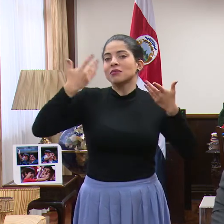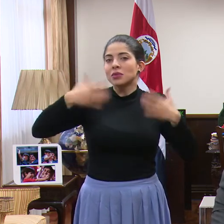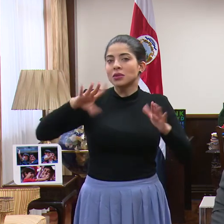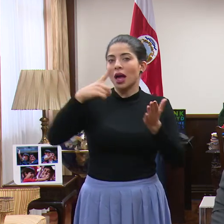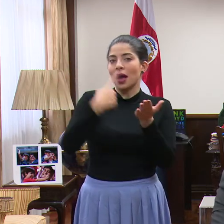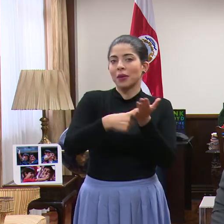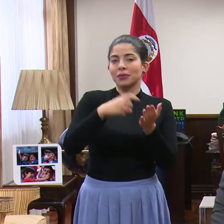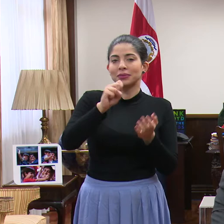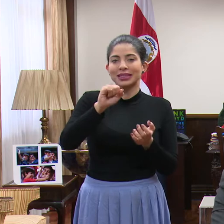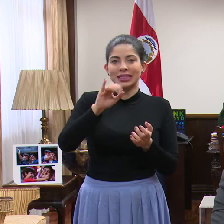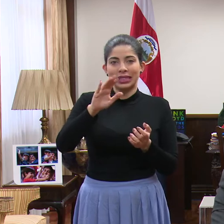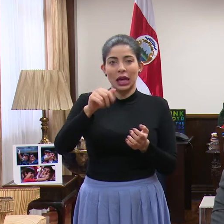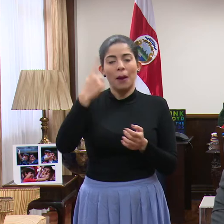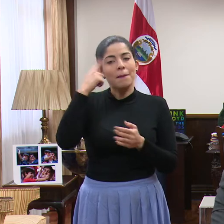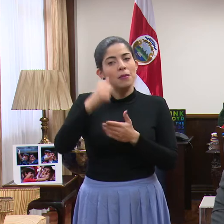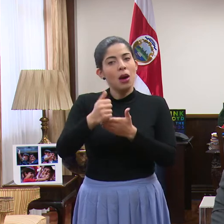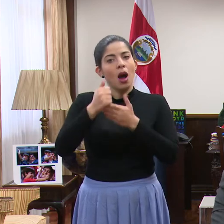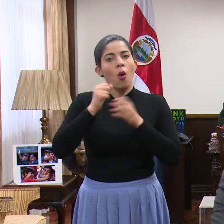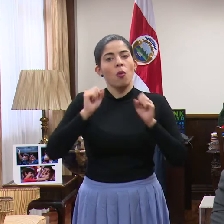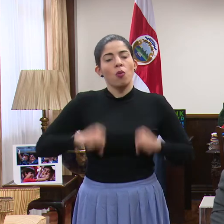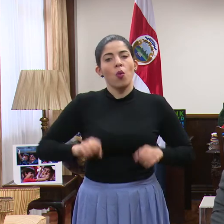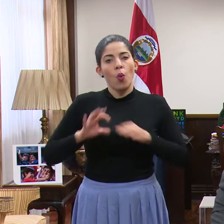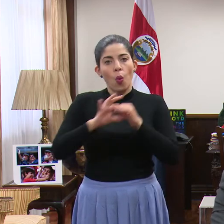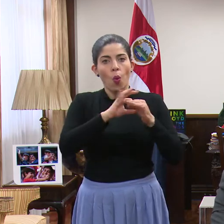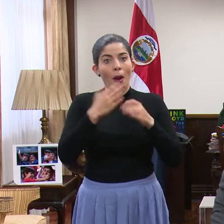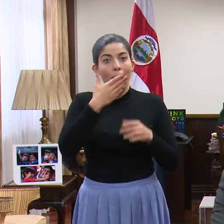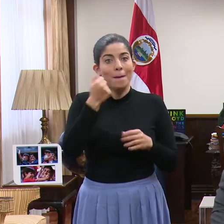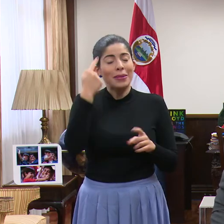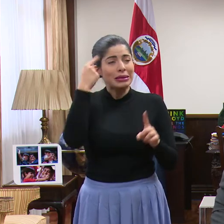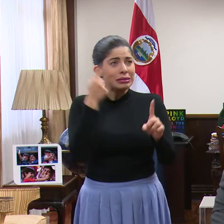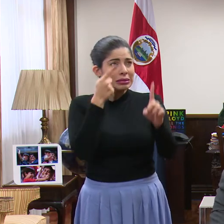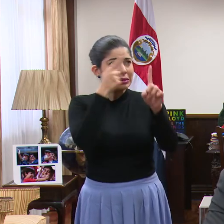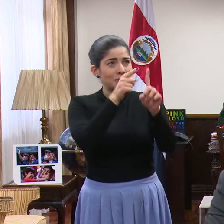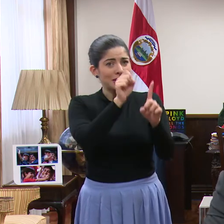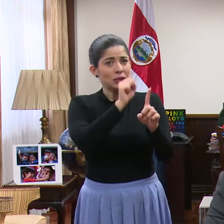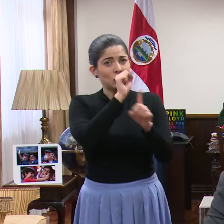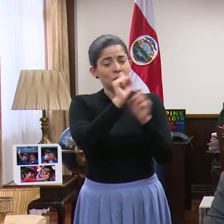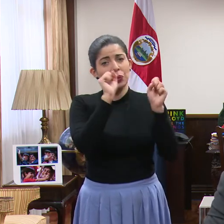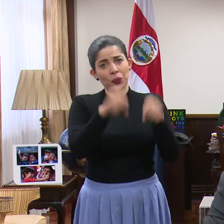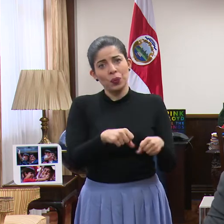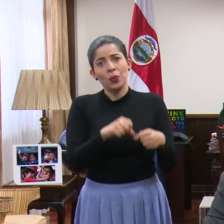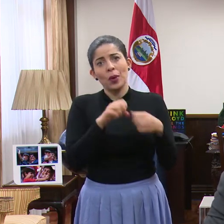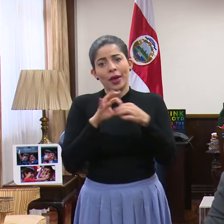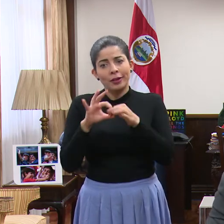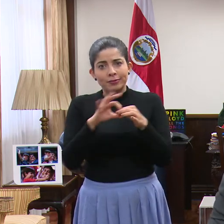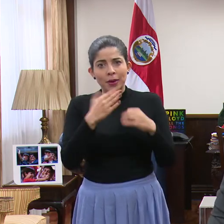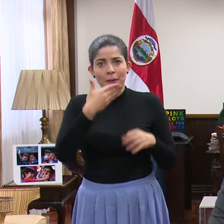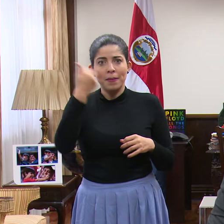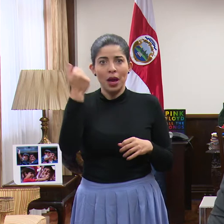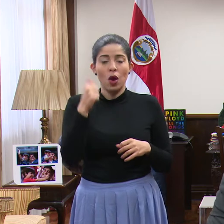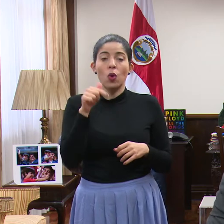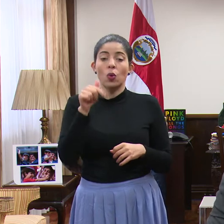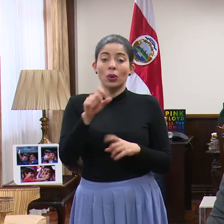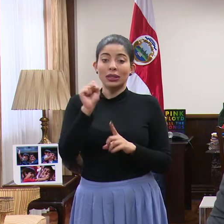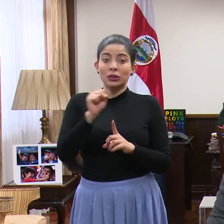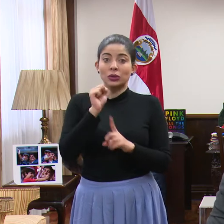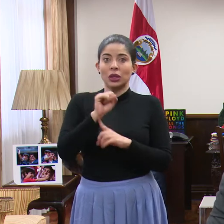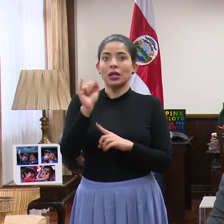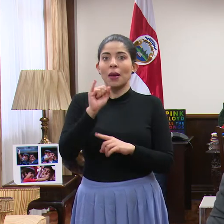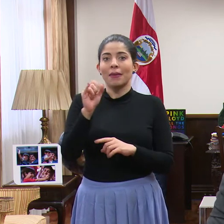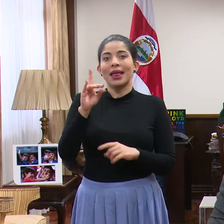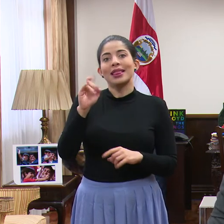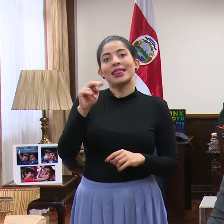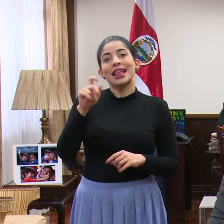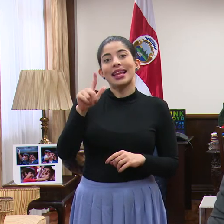para coordinar mejor en relación con la atención de este fenómeno. Y hoy se dio esa situación. También es por eso que el doctor